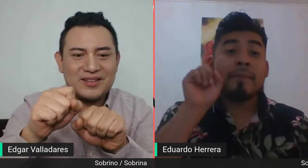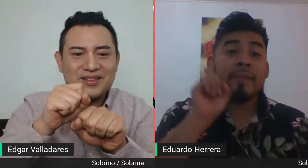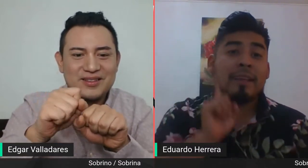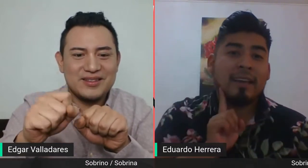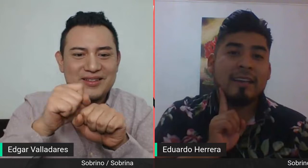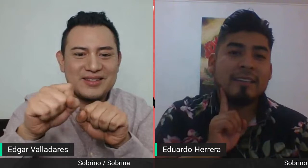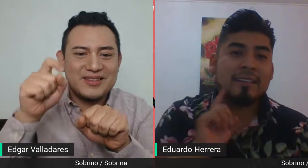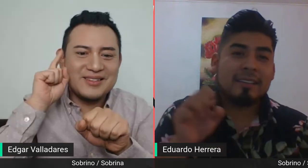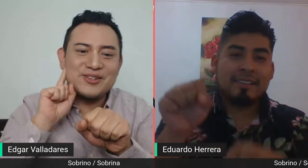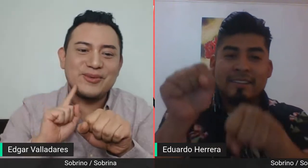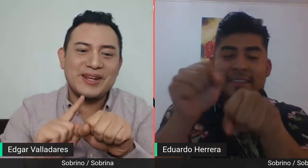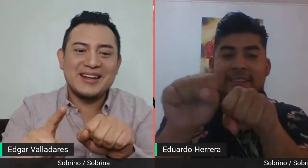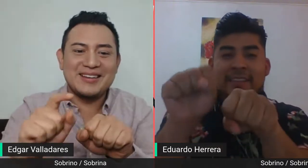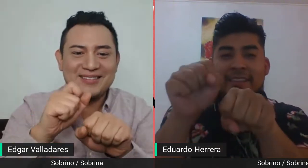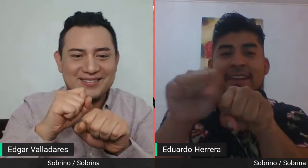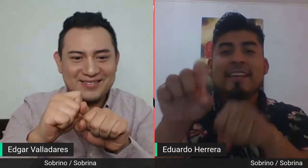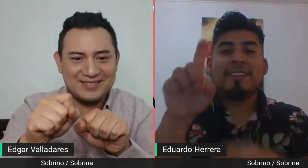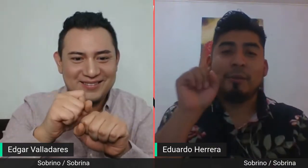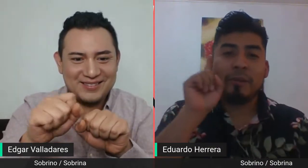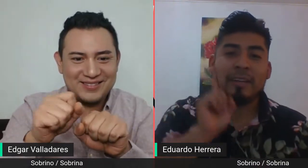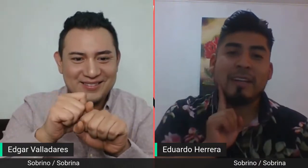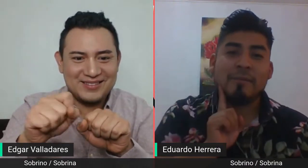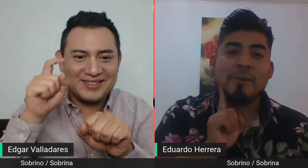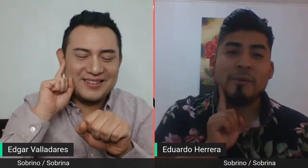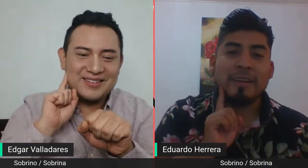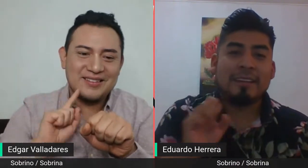¿Qué es? Sobrina. Sobrina. Muy bien.